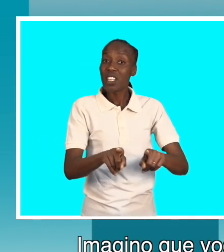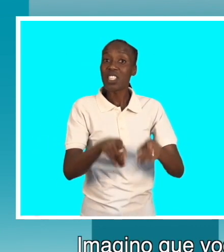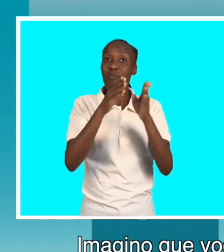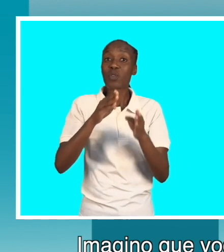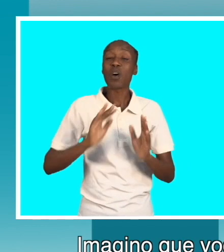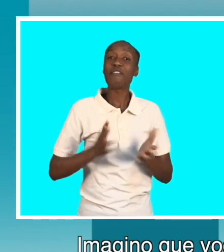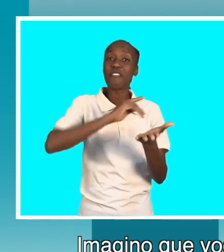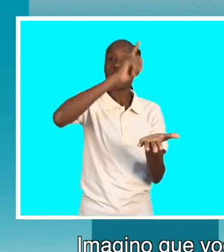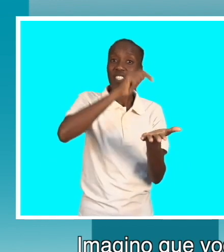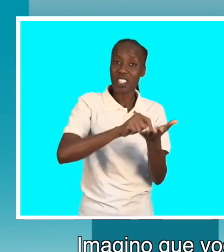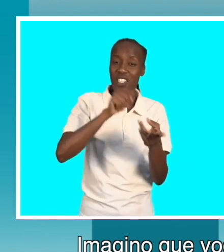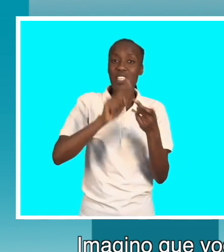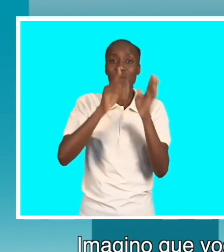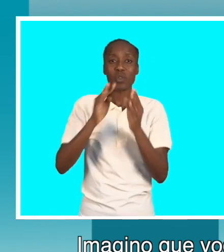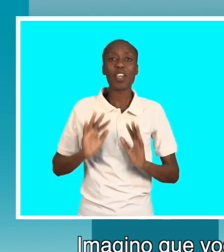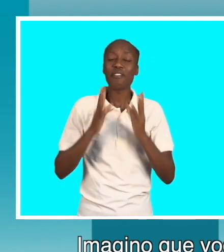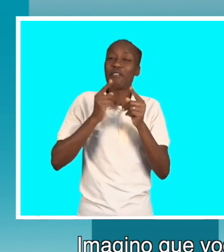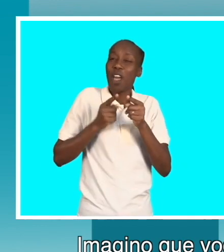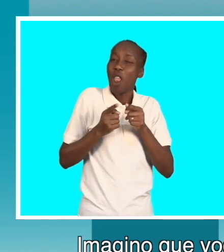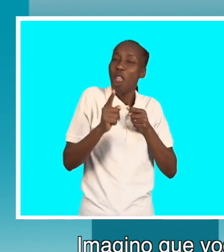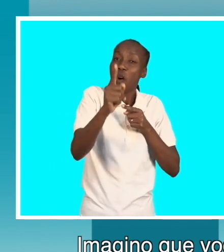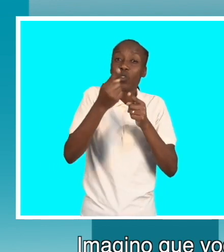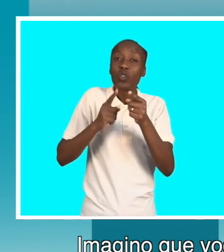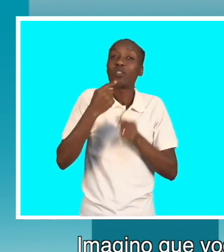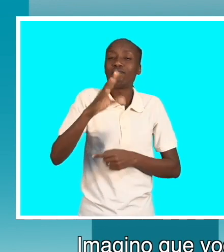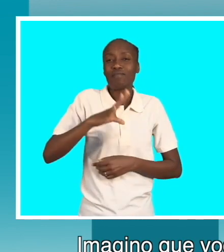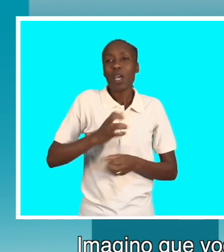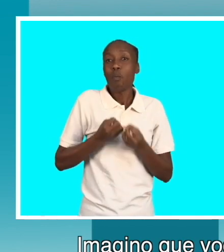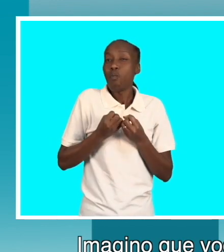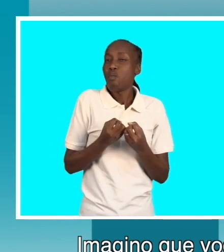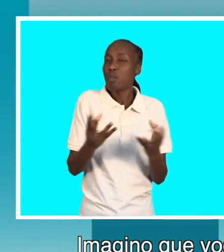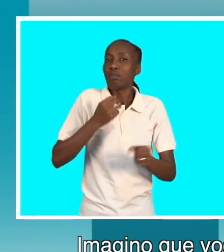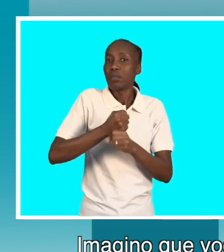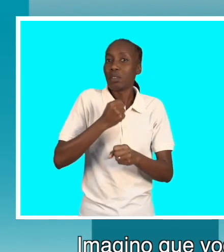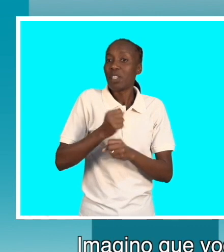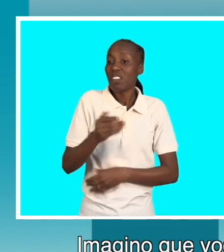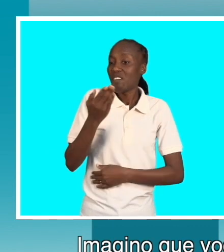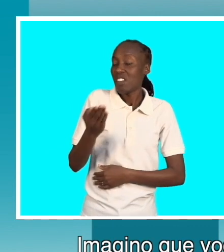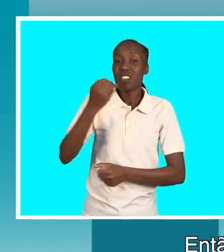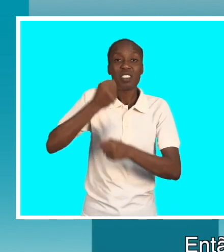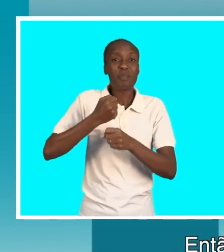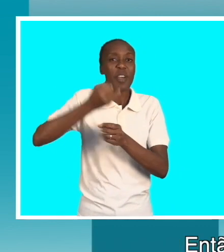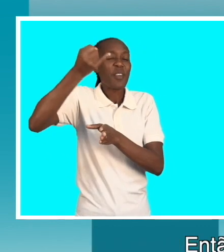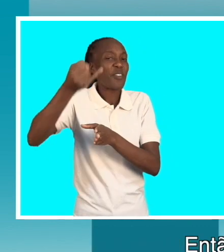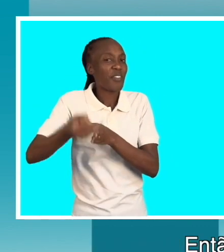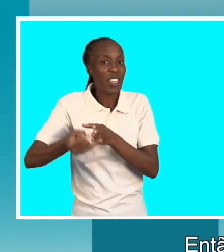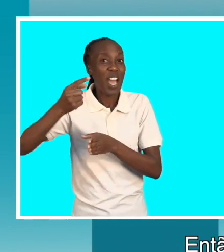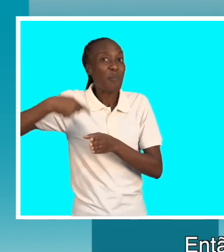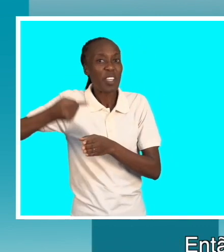eu sei que você sabe que tem diferenças entre pessoas que moram nas cidades e nas áreas rurais então tem muito